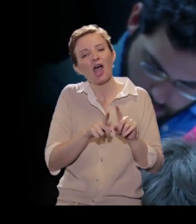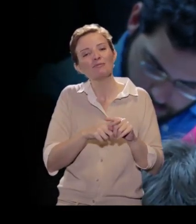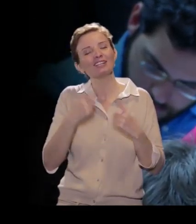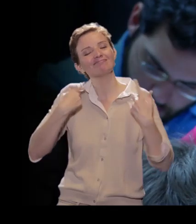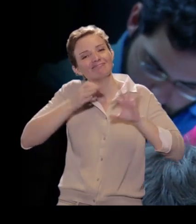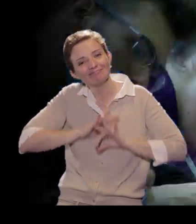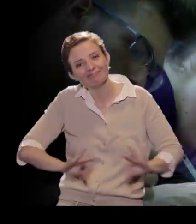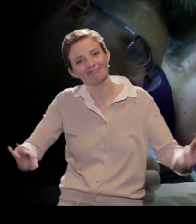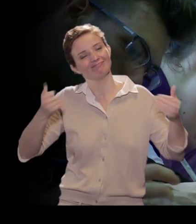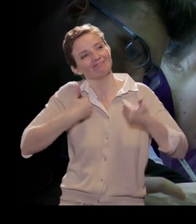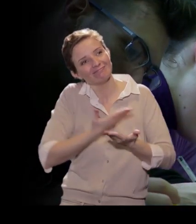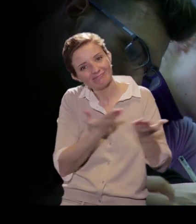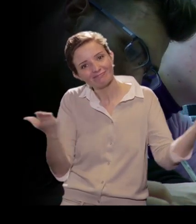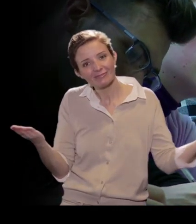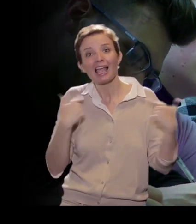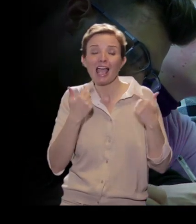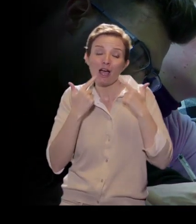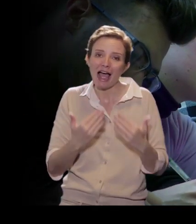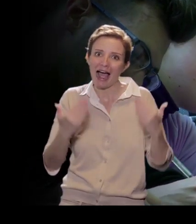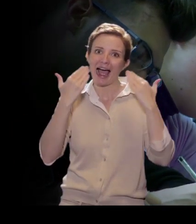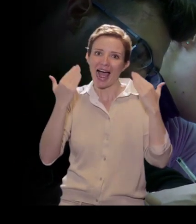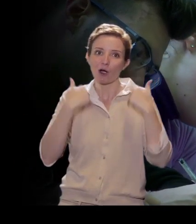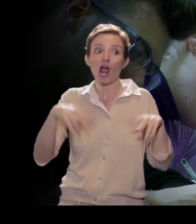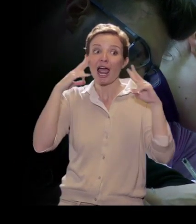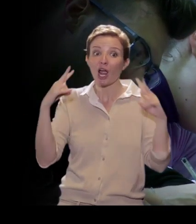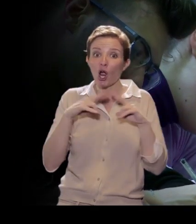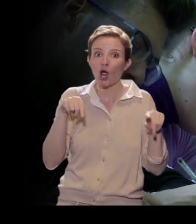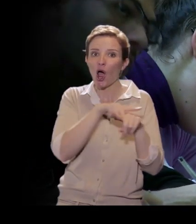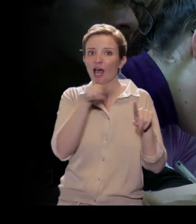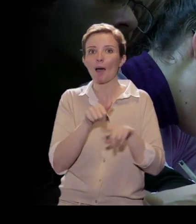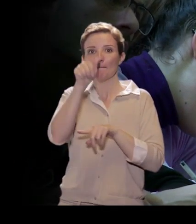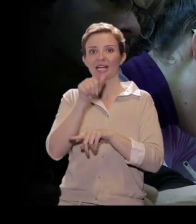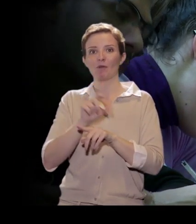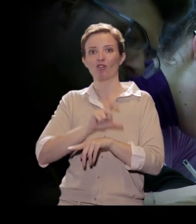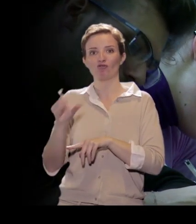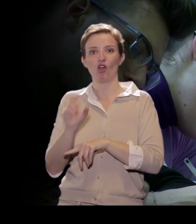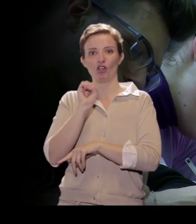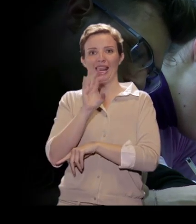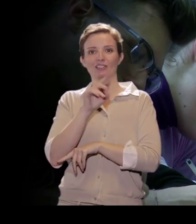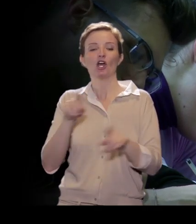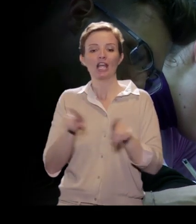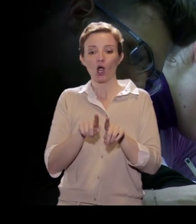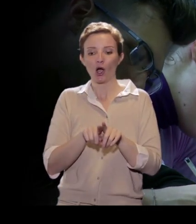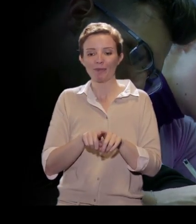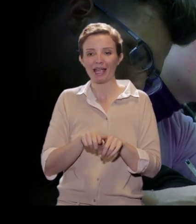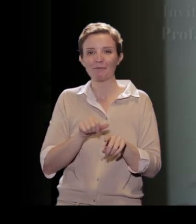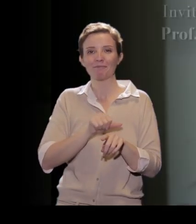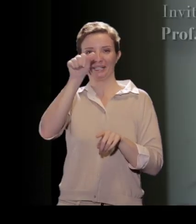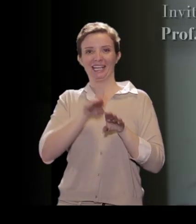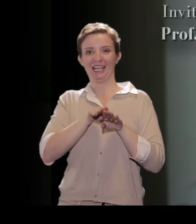mi auguro di incontrarvi il primo giorno di lezione come punto di partenza di un cammino insieme, come